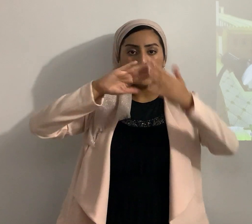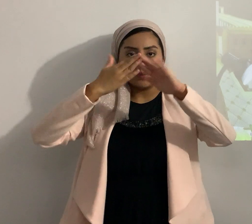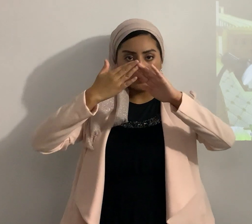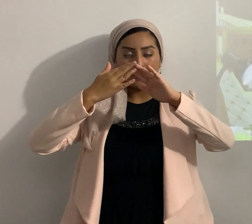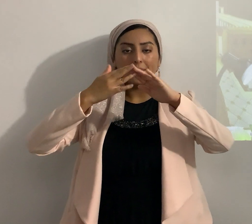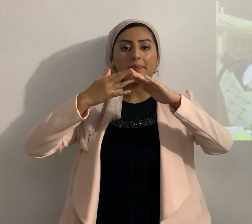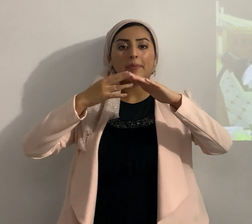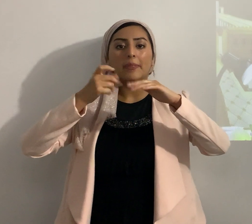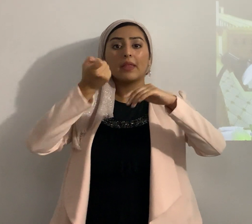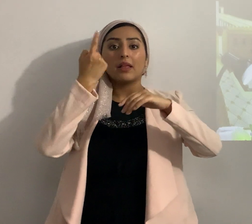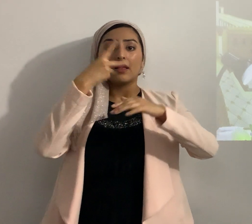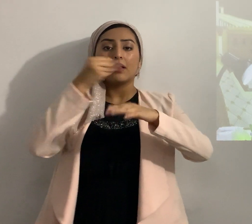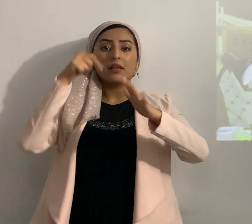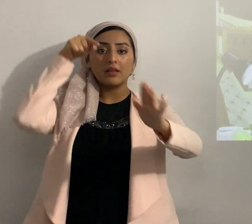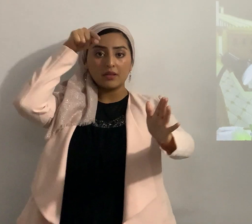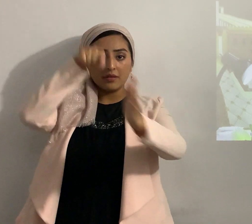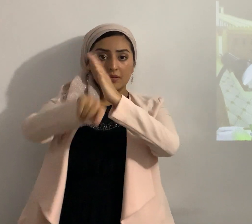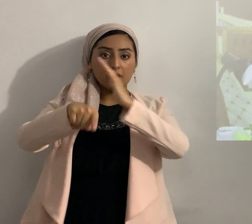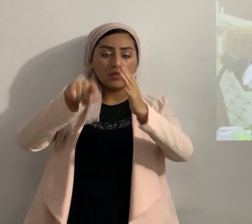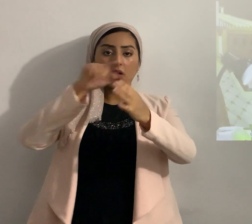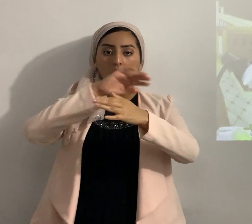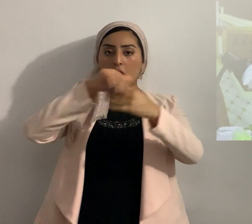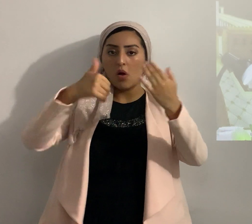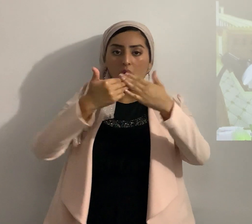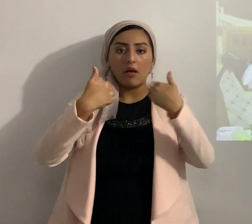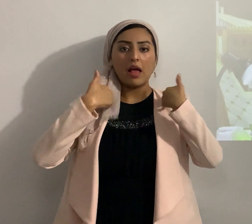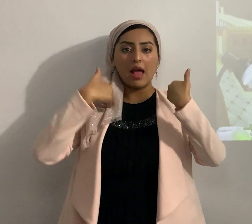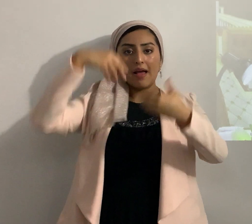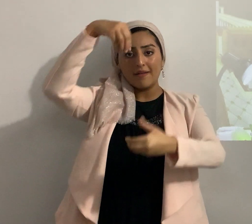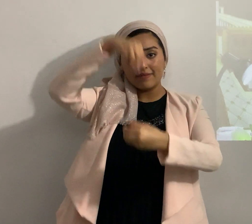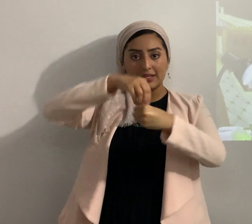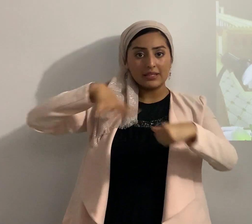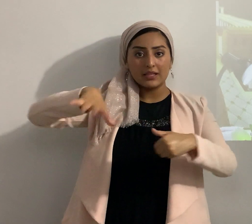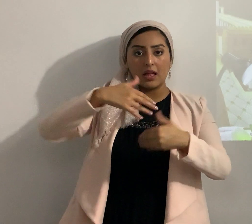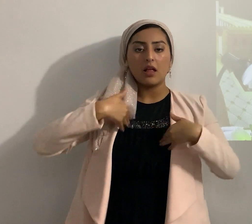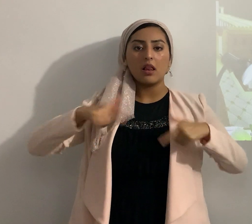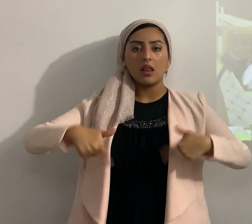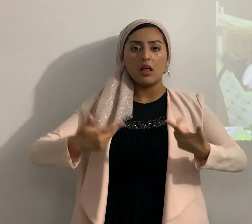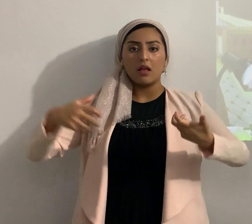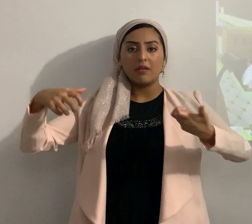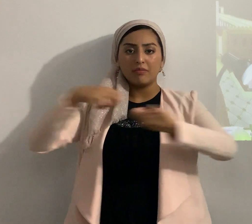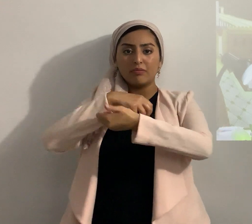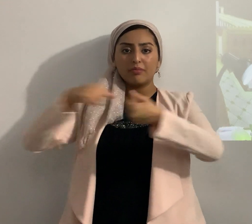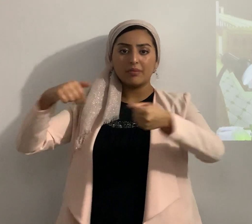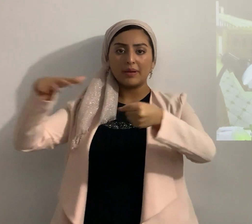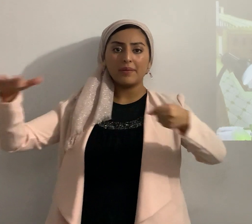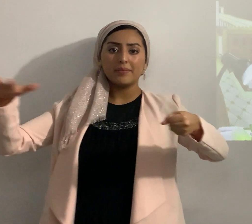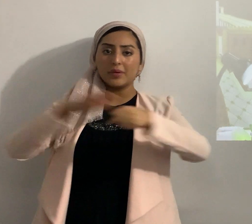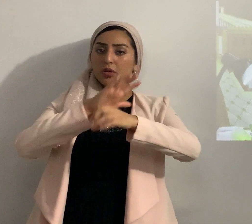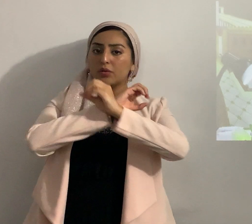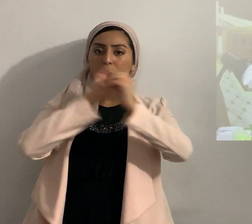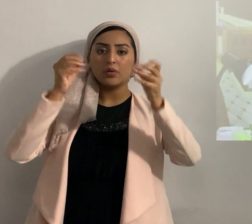11 y mataron a espada todo cuanto en ella tenía vida destruyéndolo por completo sin quedar nada que respirase